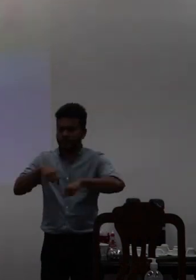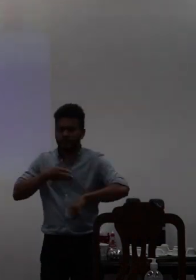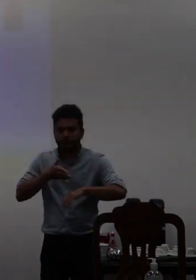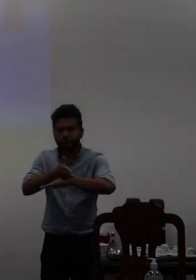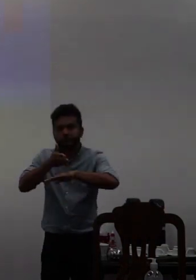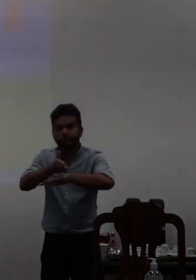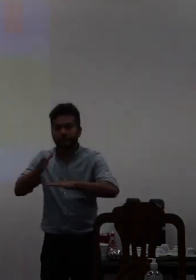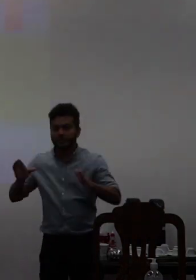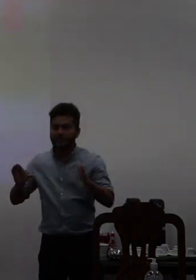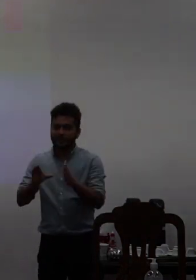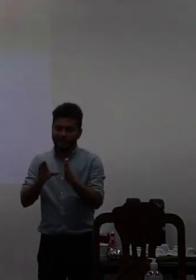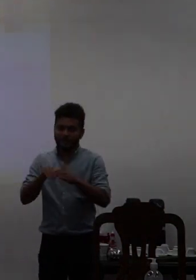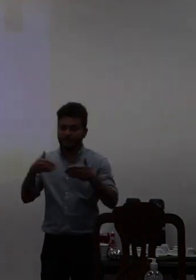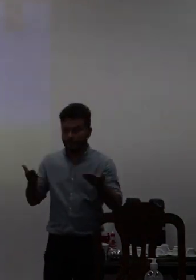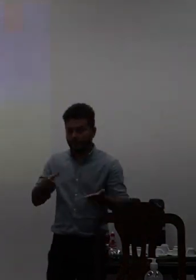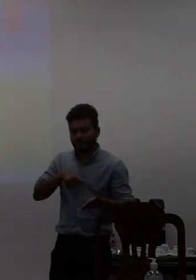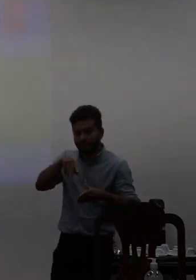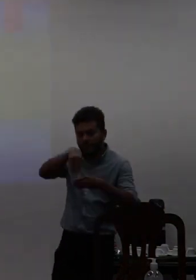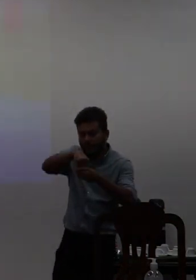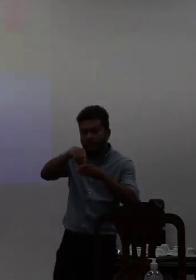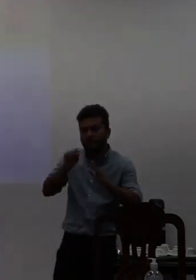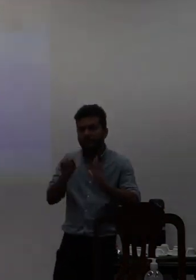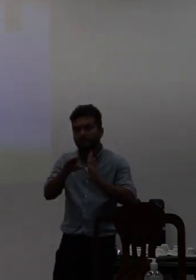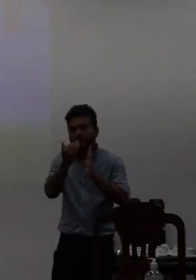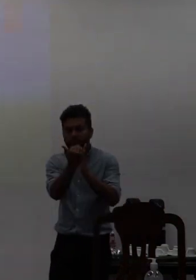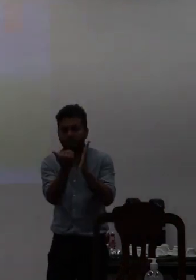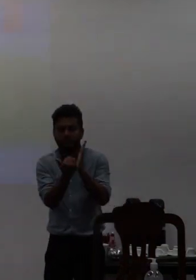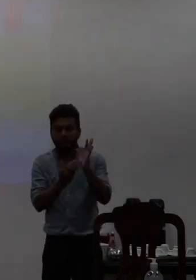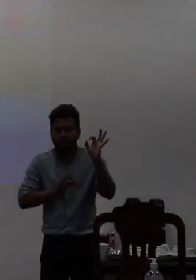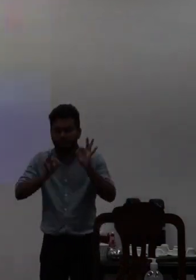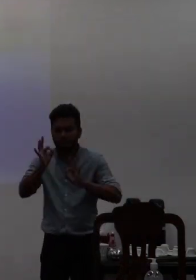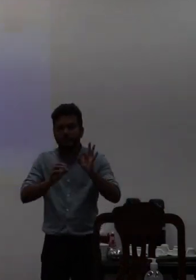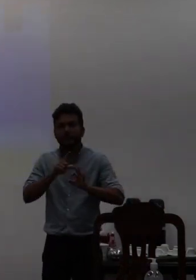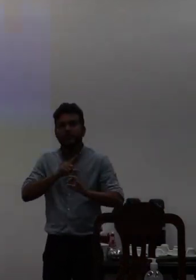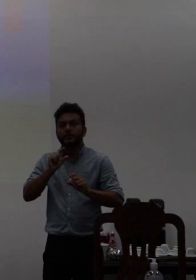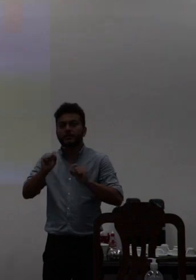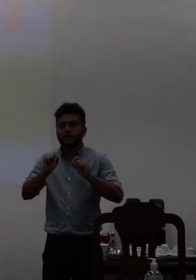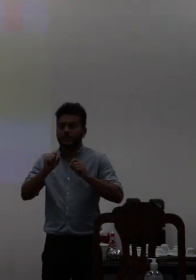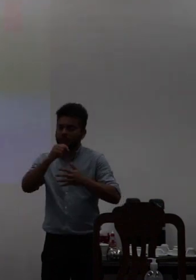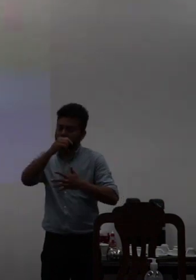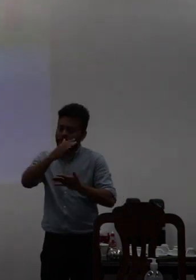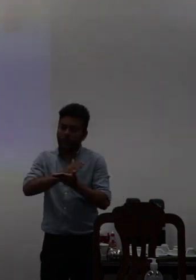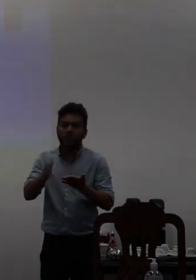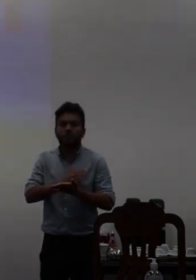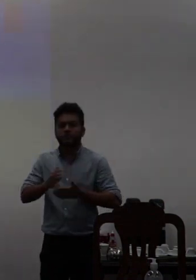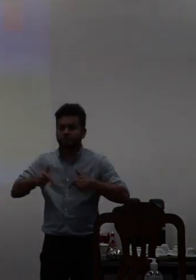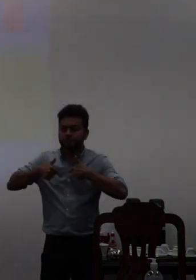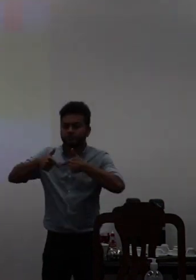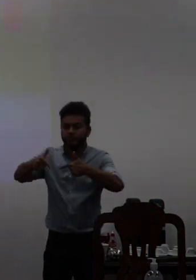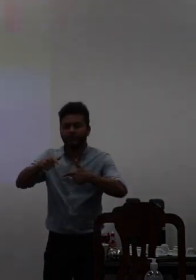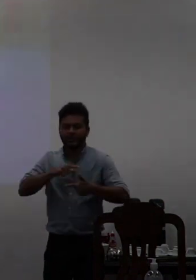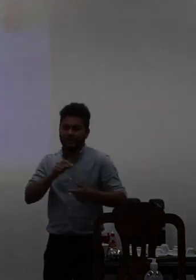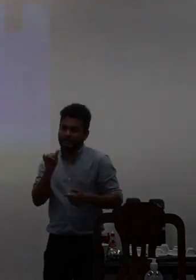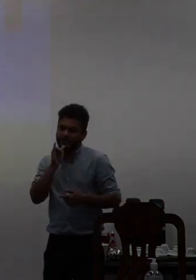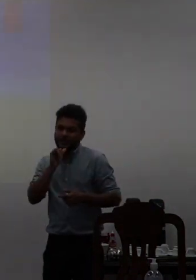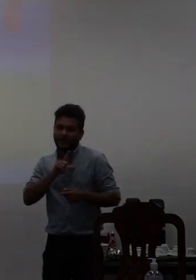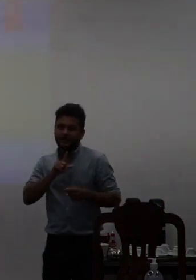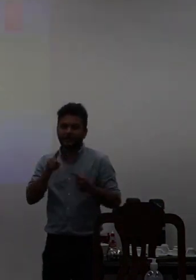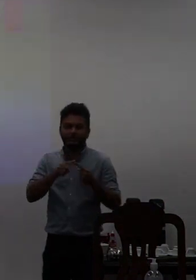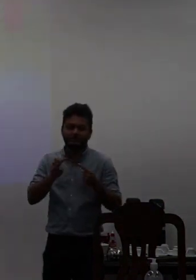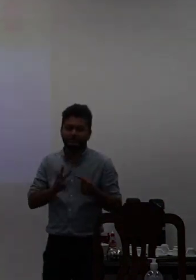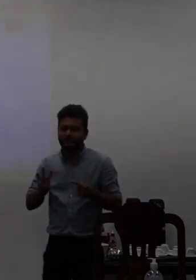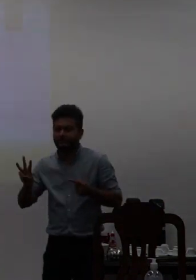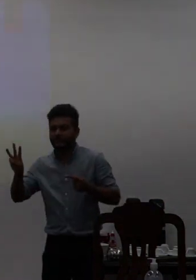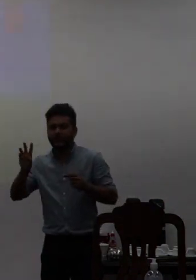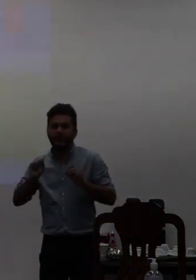e aí dentro desse plano nós inserimos aí algumas ações tipo site utilizar